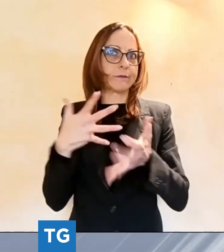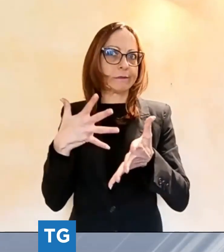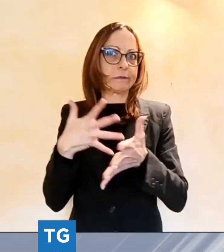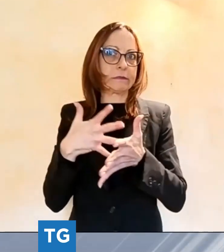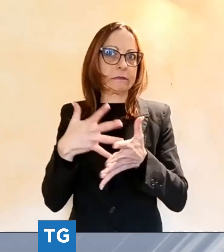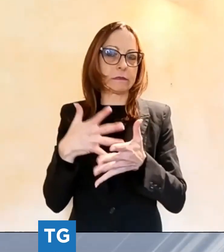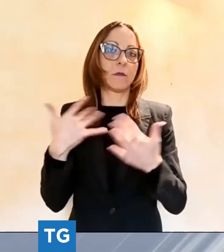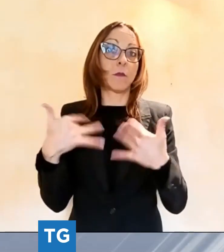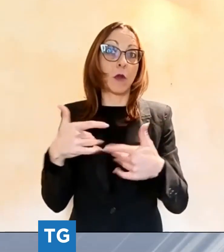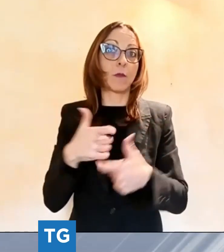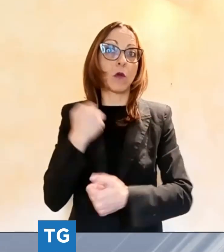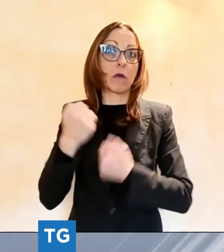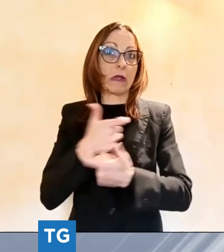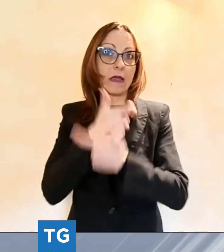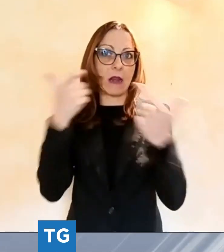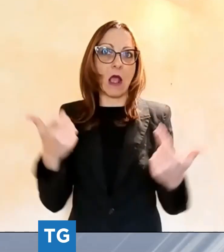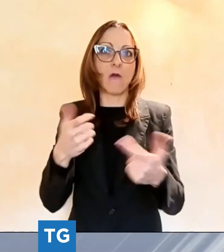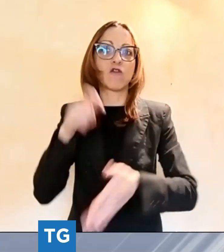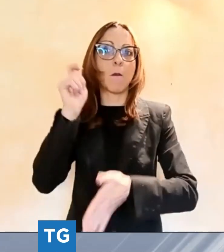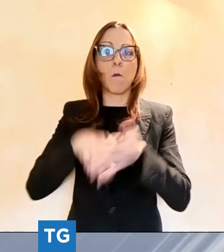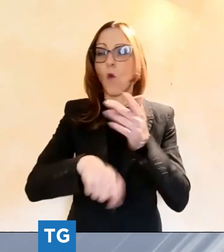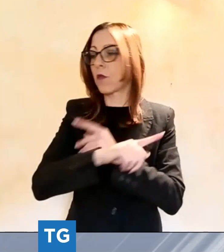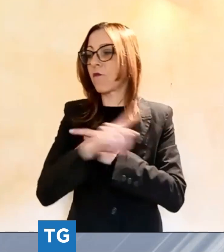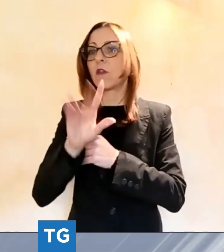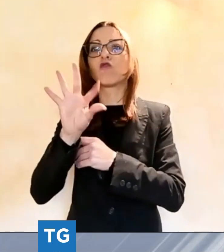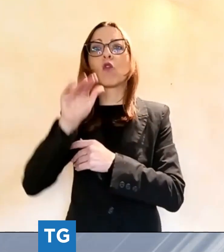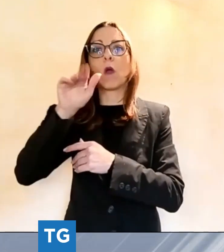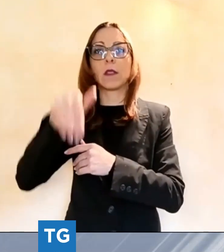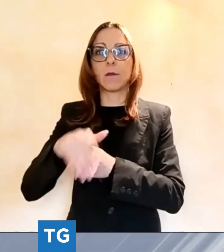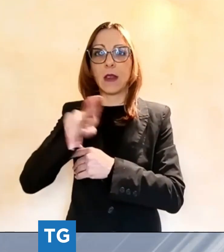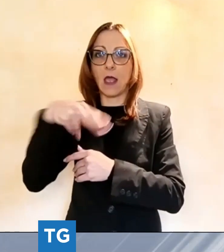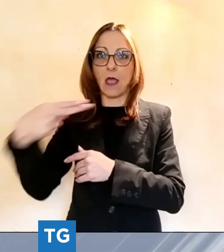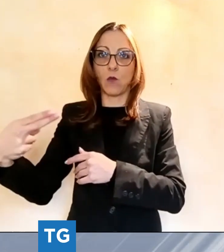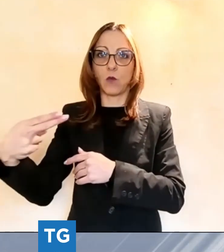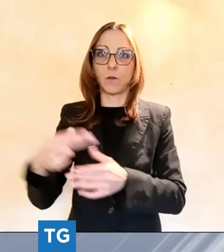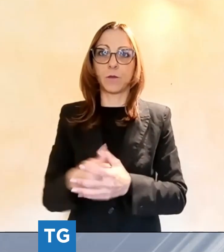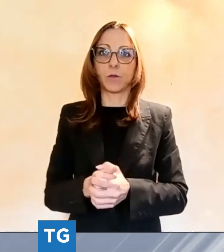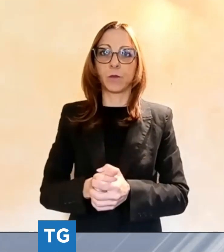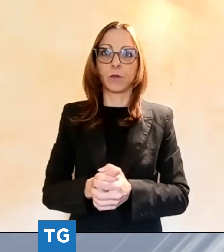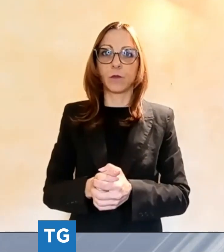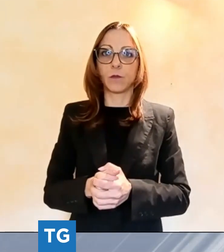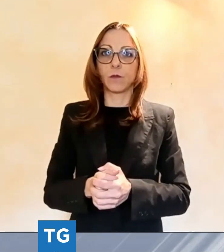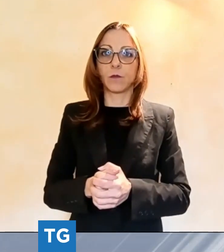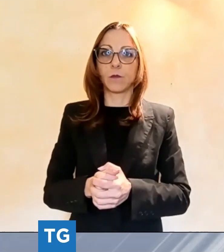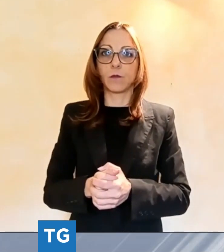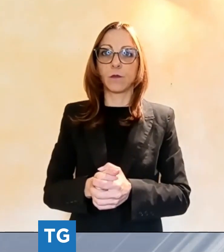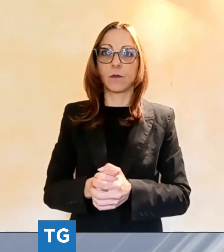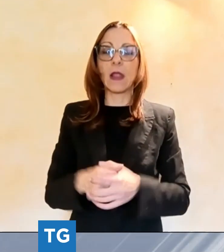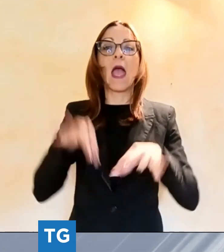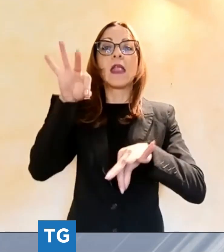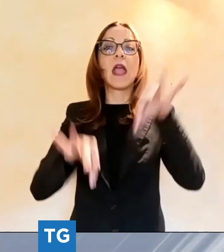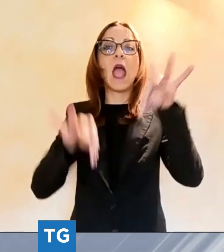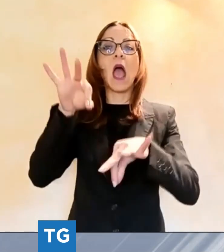-sanzioni fino a 50.000 euro. E adesso vi portiamo alla Scala di Milano per la presentazione del